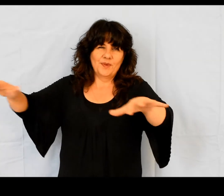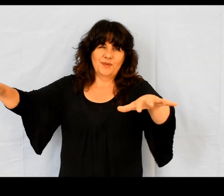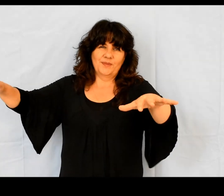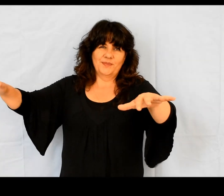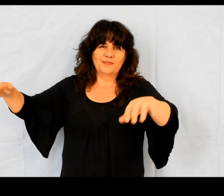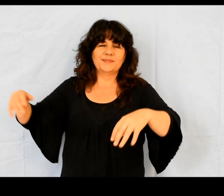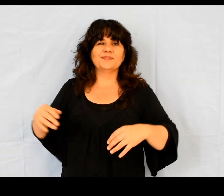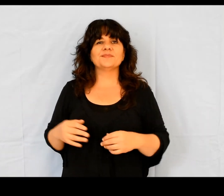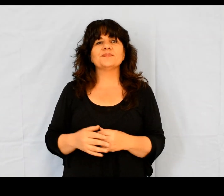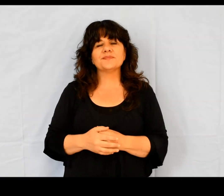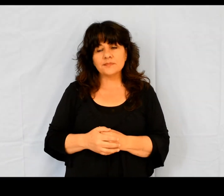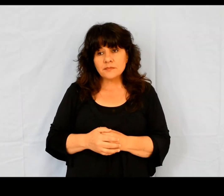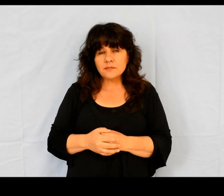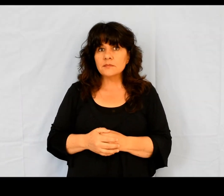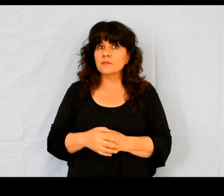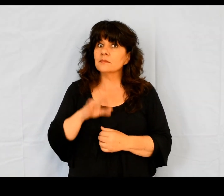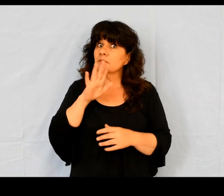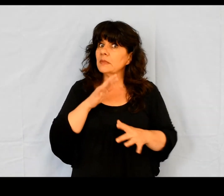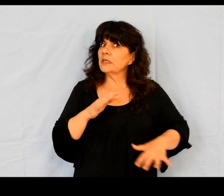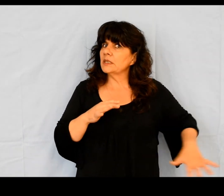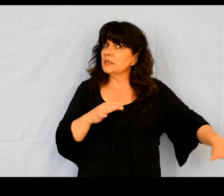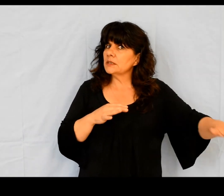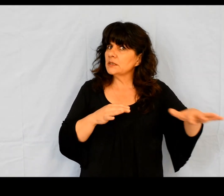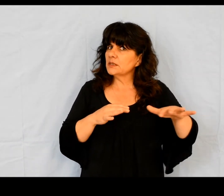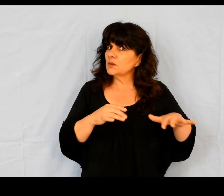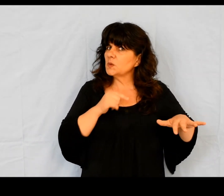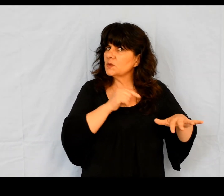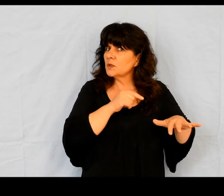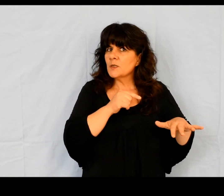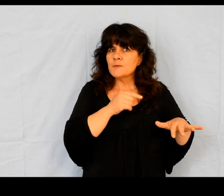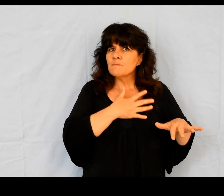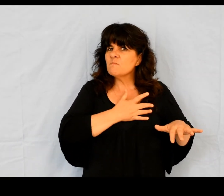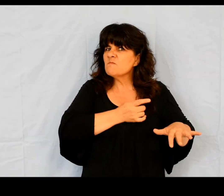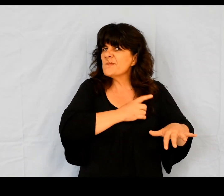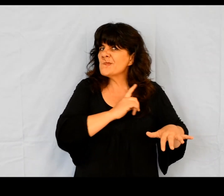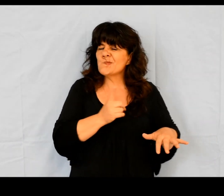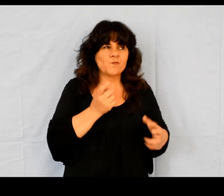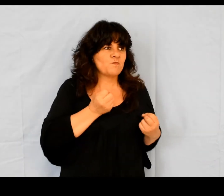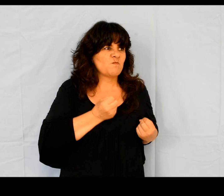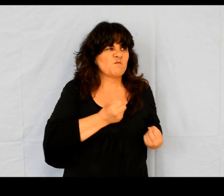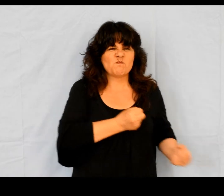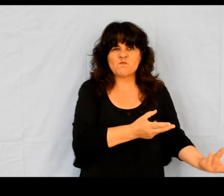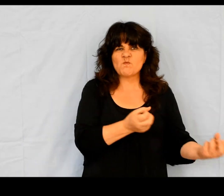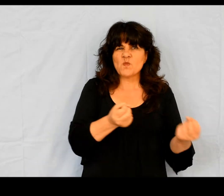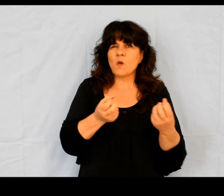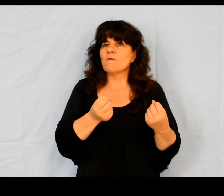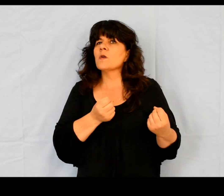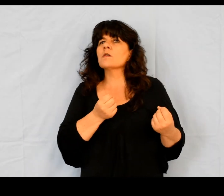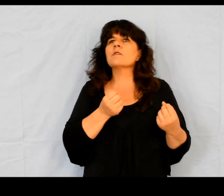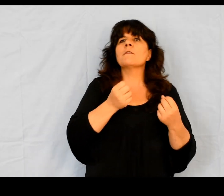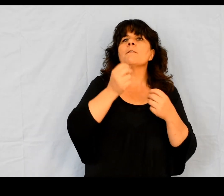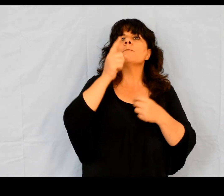Mais les Juifs provoquèrent l'agitation parmi les femmes de qualité adorant Dieu